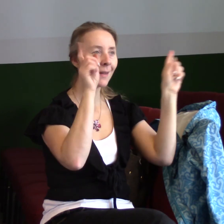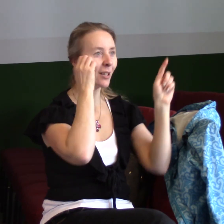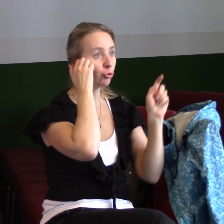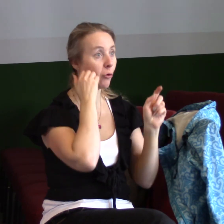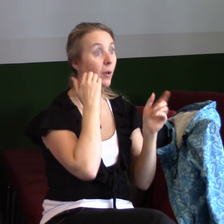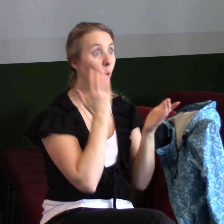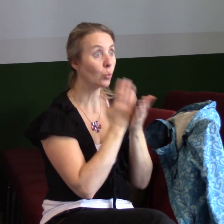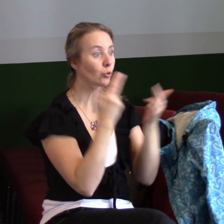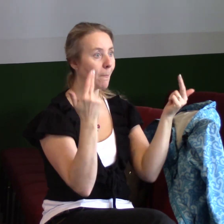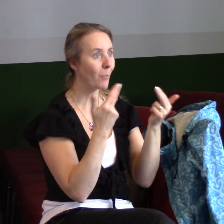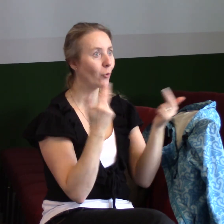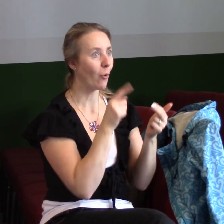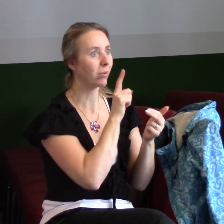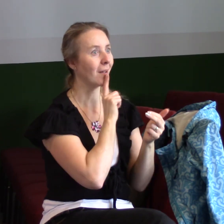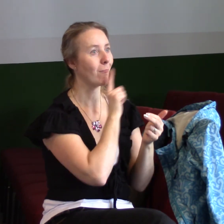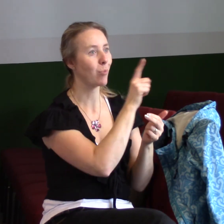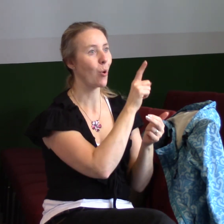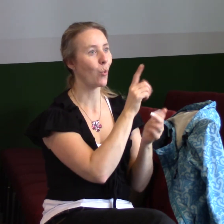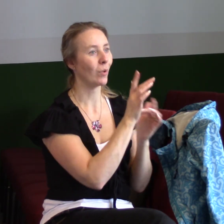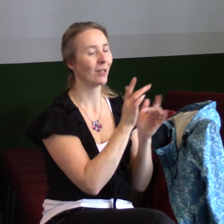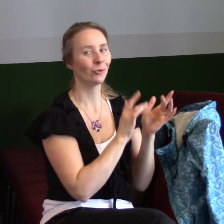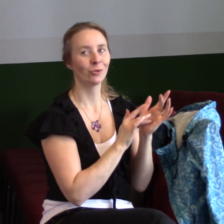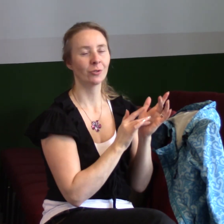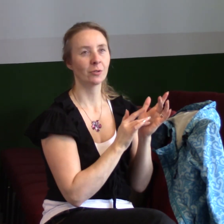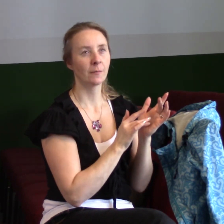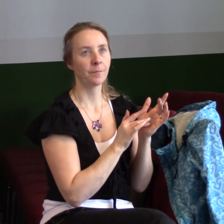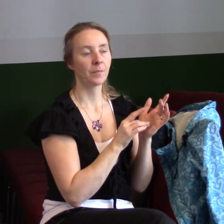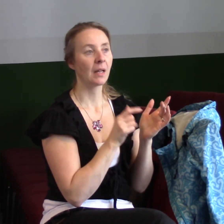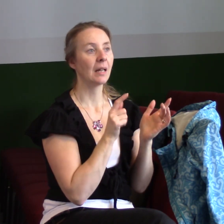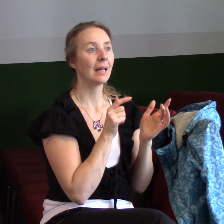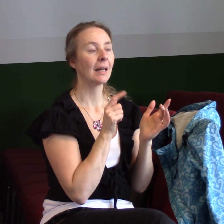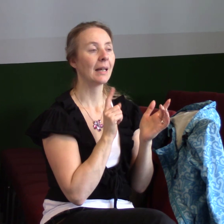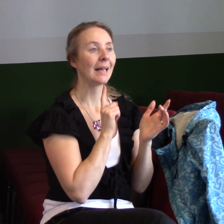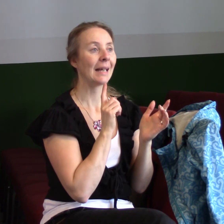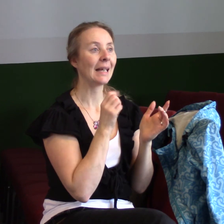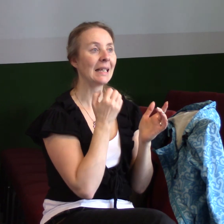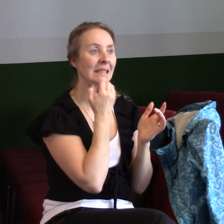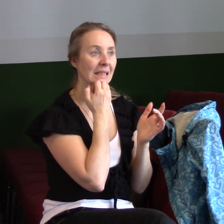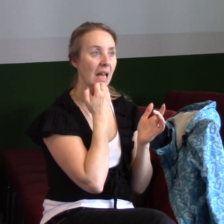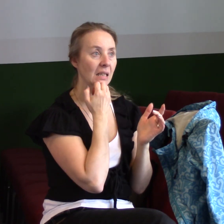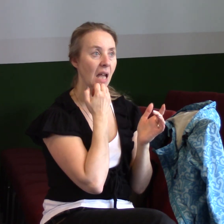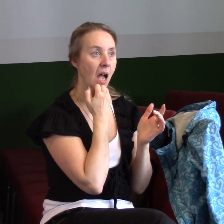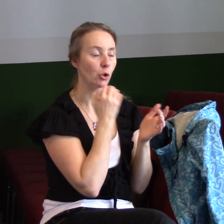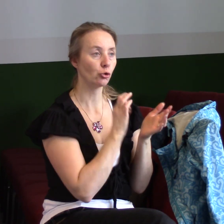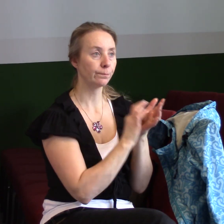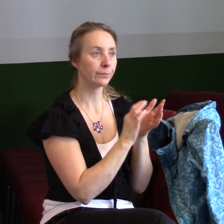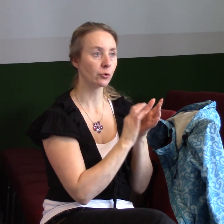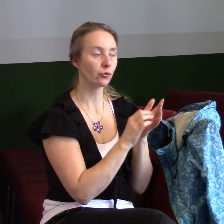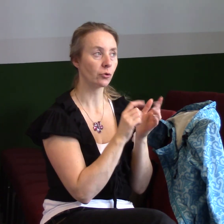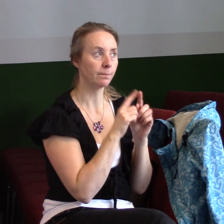v Izeáši 61. kapitole je napsané to slavné prohlášení, které Ježíš četl v Nazaretu,